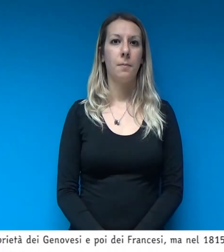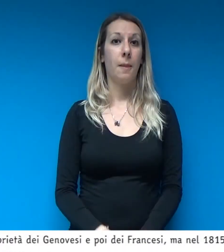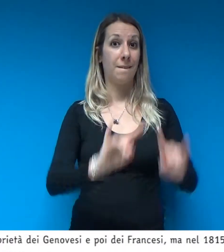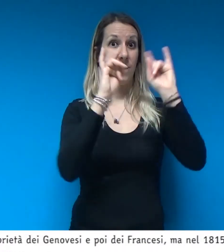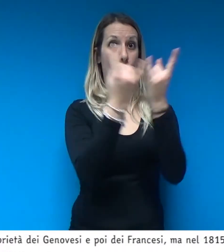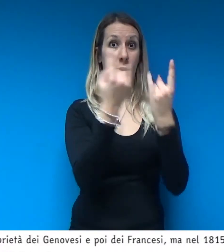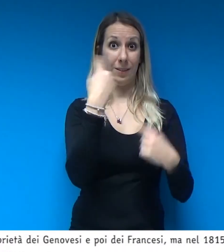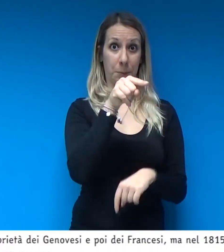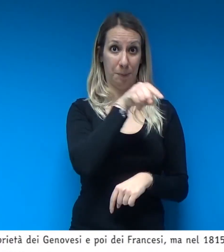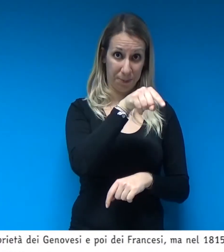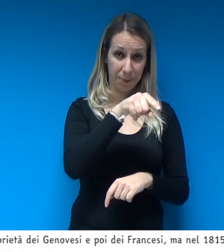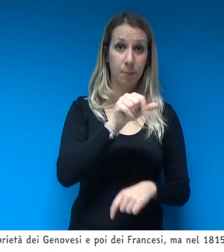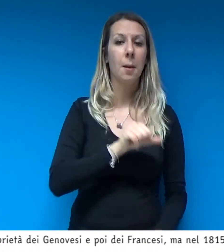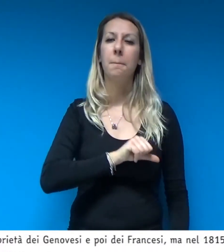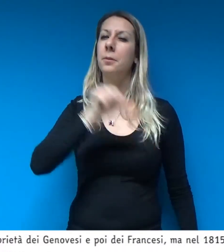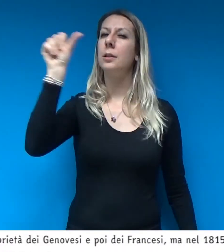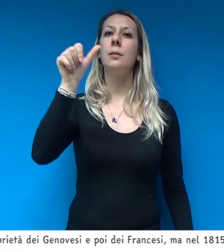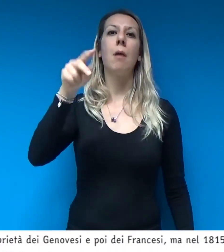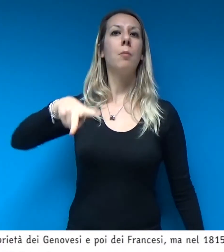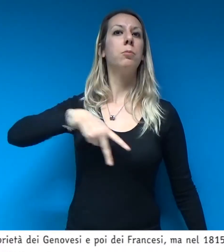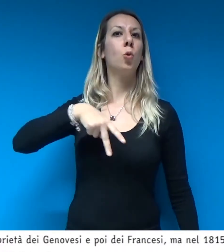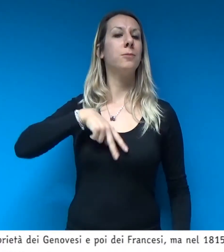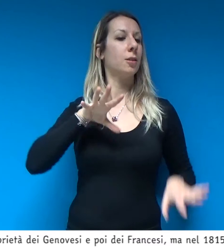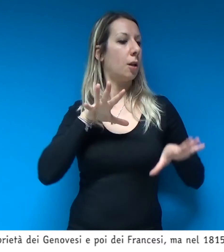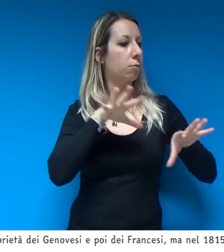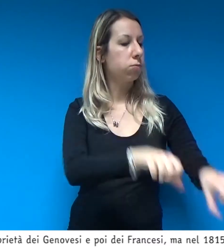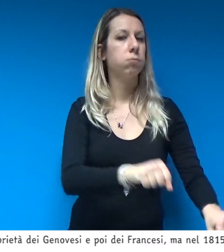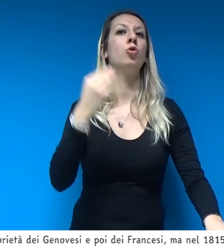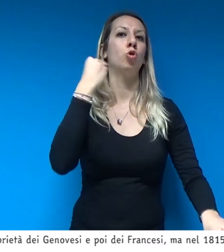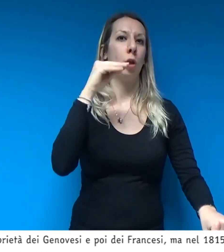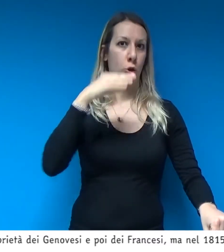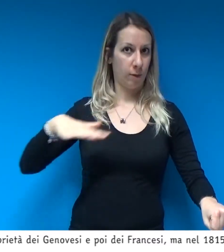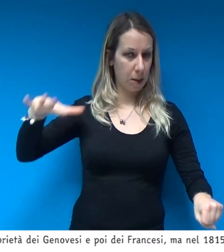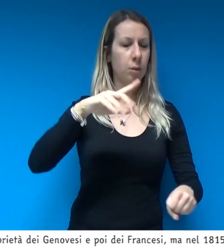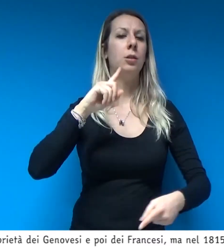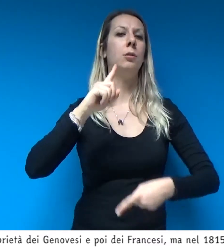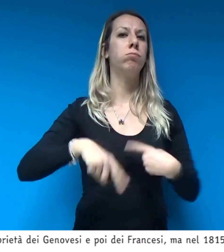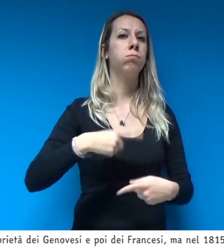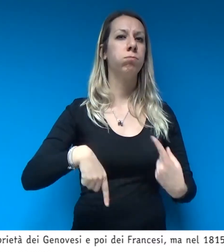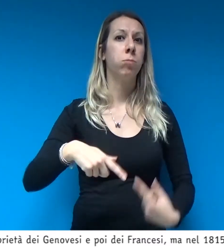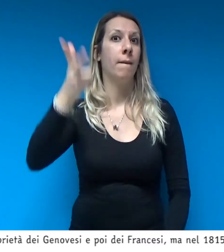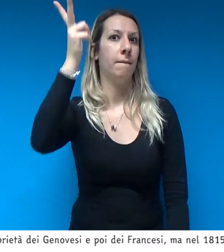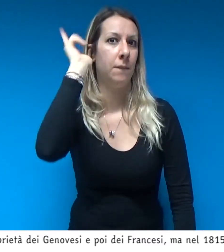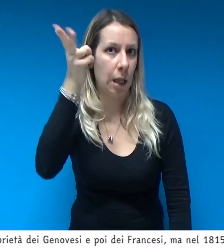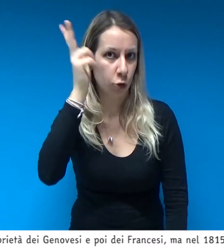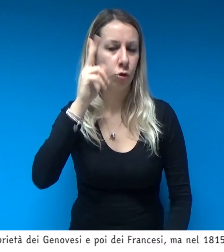il forte è prima proprietà dei genovesi e poi dei francesi,